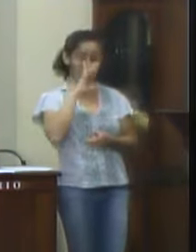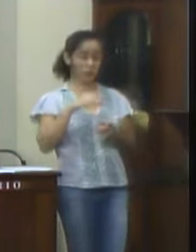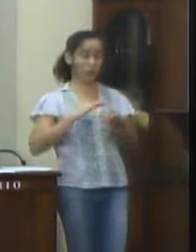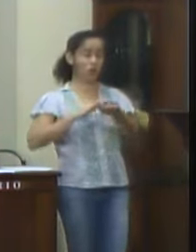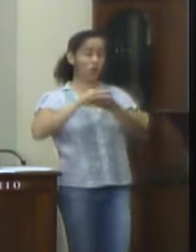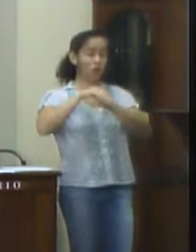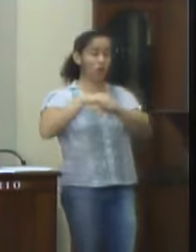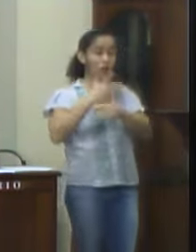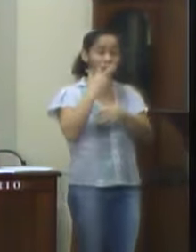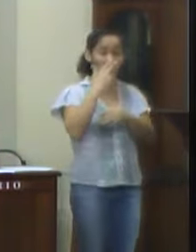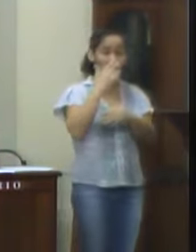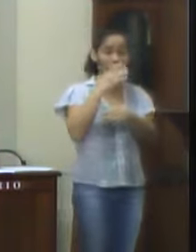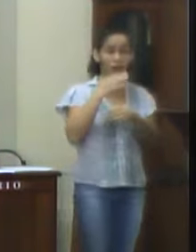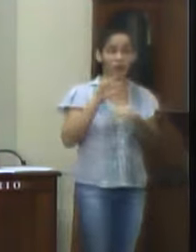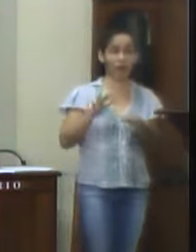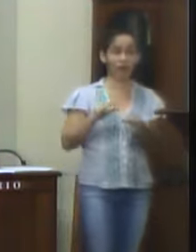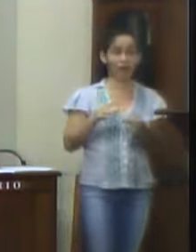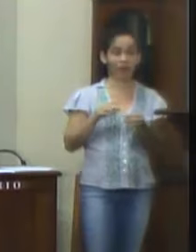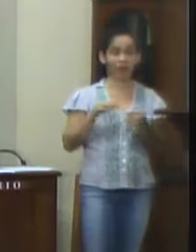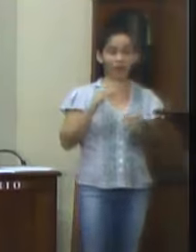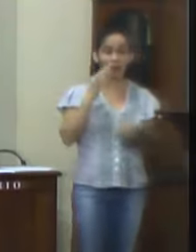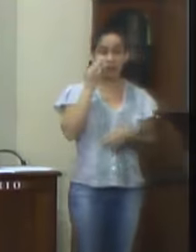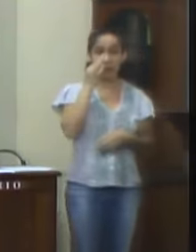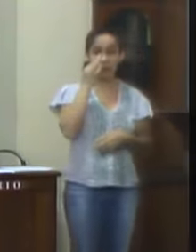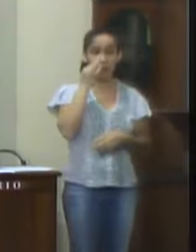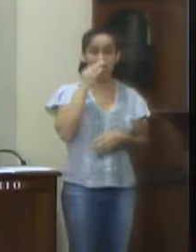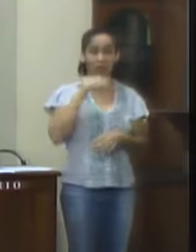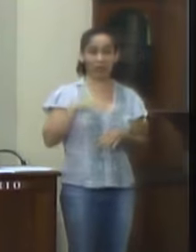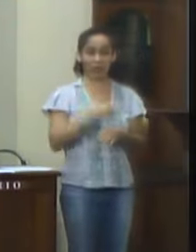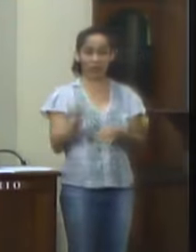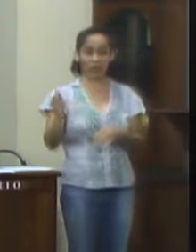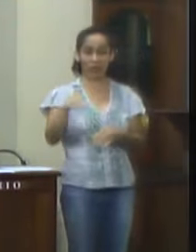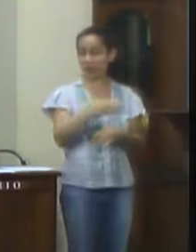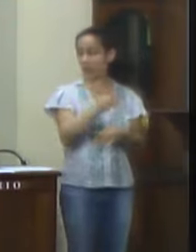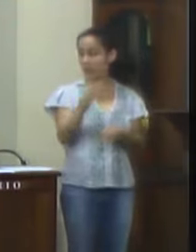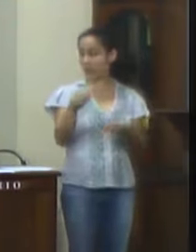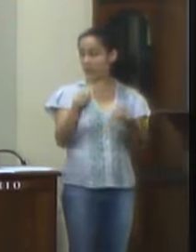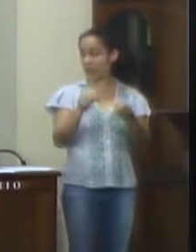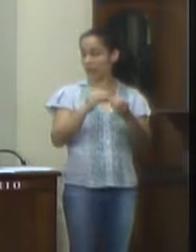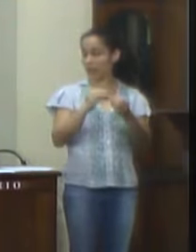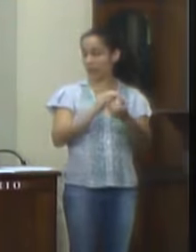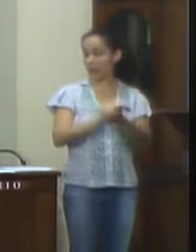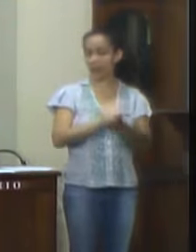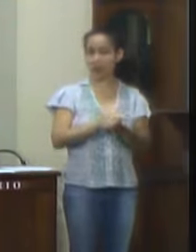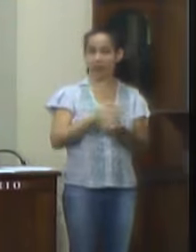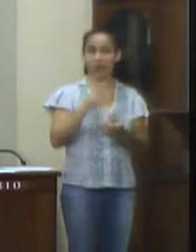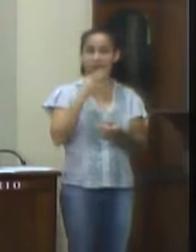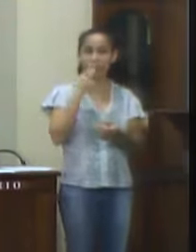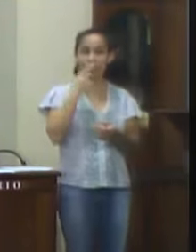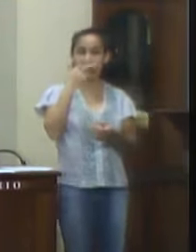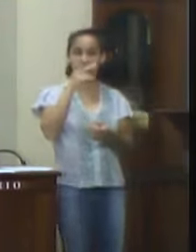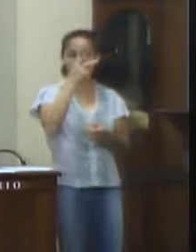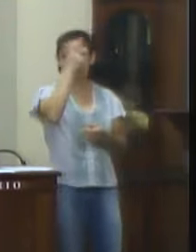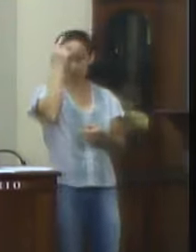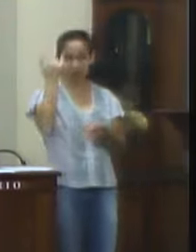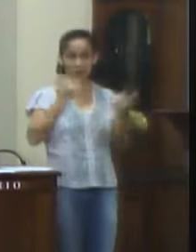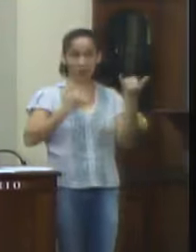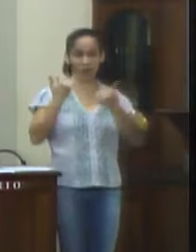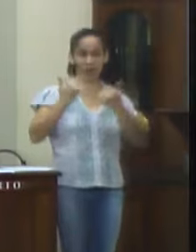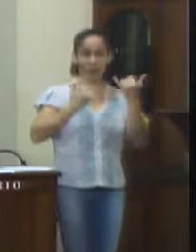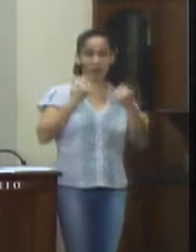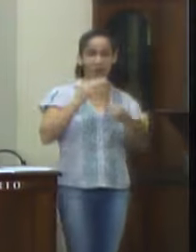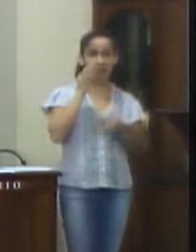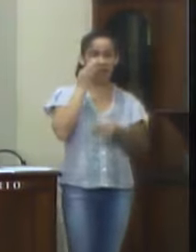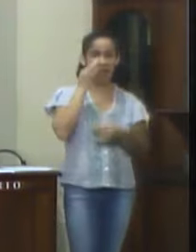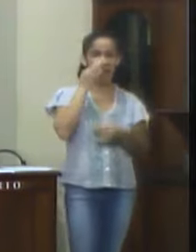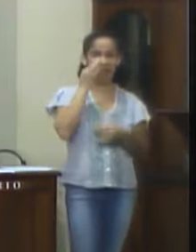Parece uma festa dos ratos. Eles saem das casas e ficam passando de um lado para o outro da rua. Desabafa outro morador. A preocupação dos